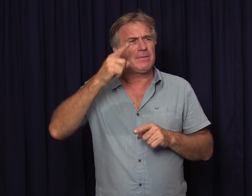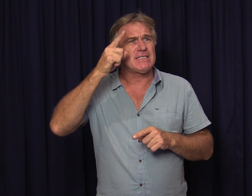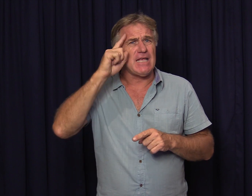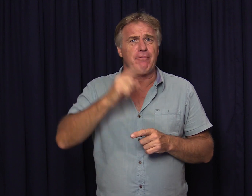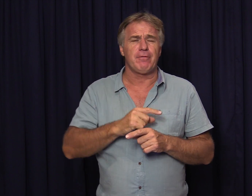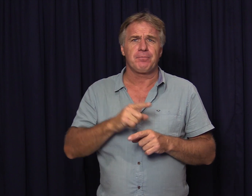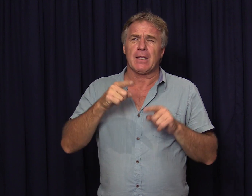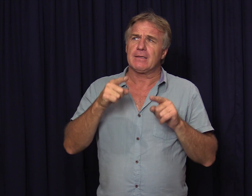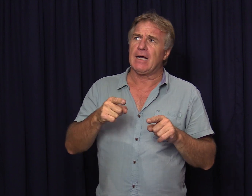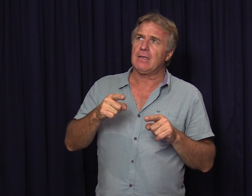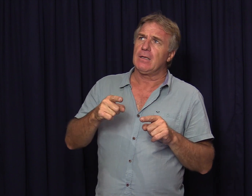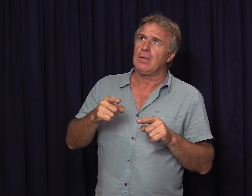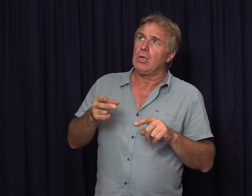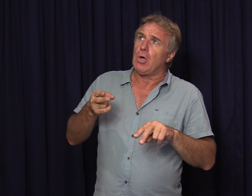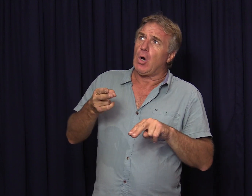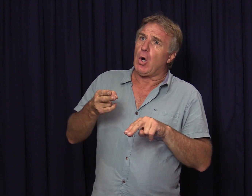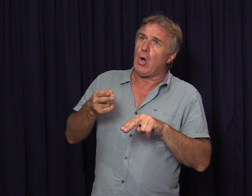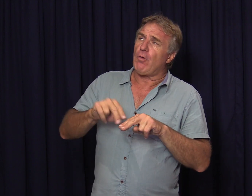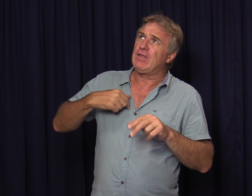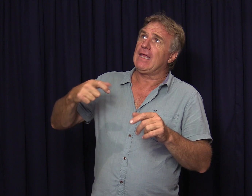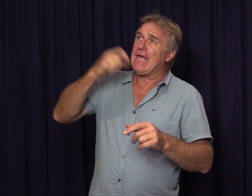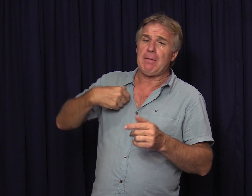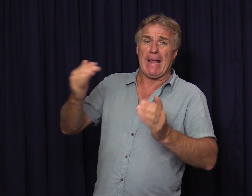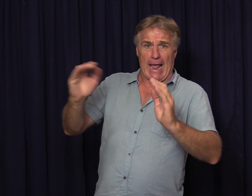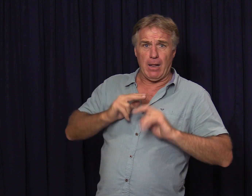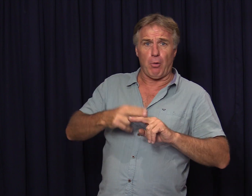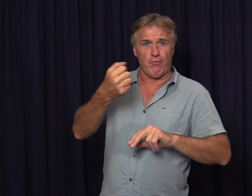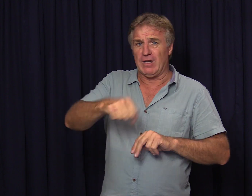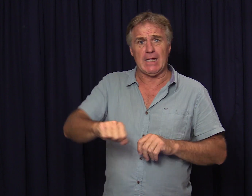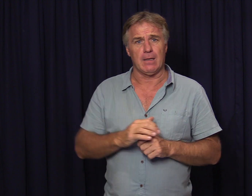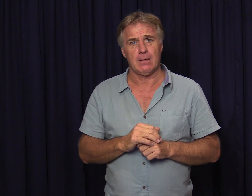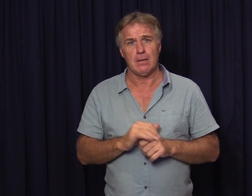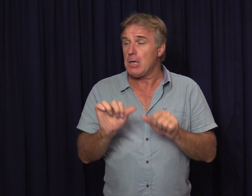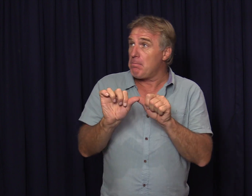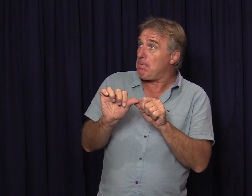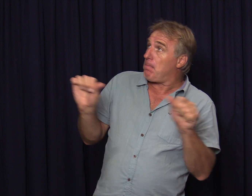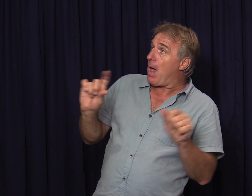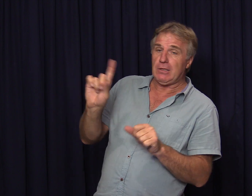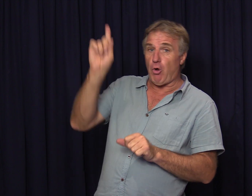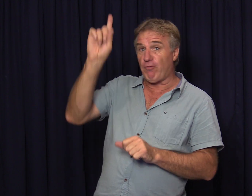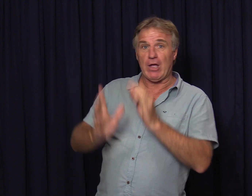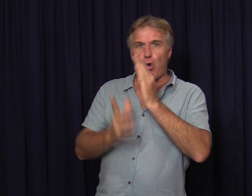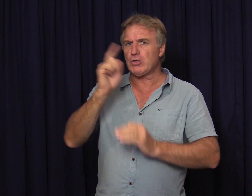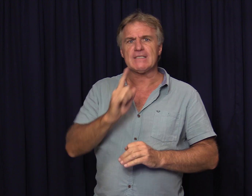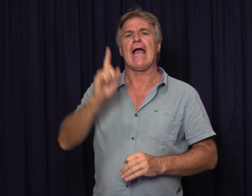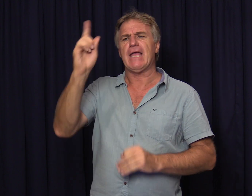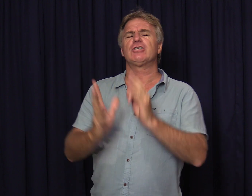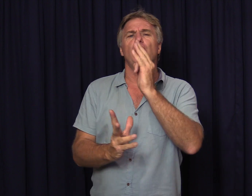besef dat of die heren my help of nie bepaal nie of hy God is nie hy is